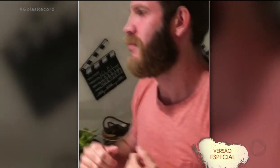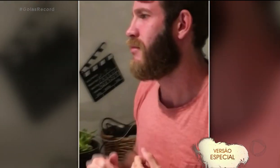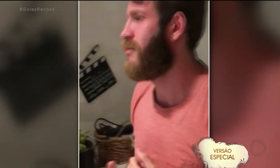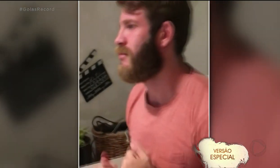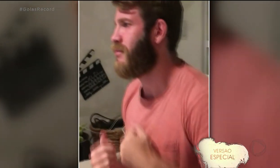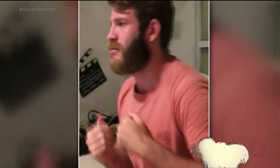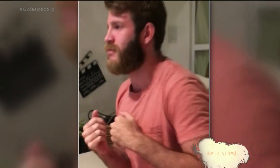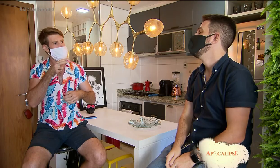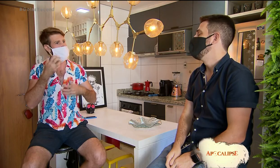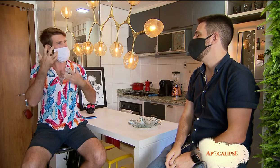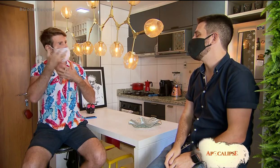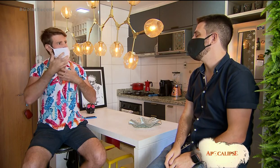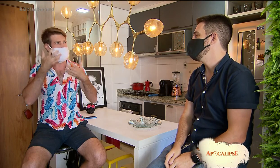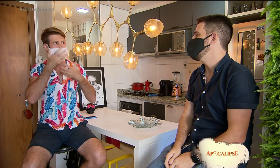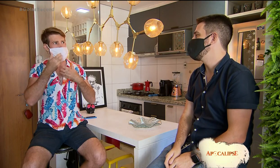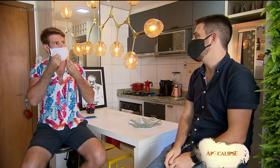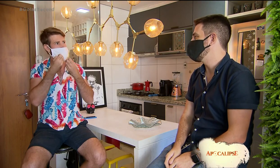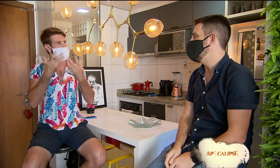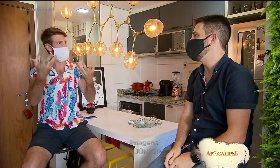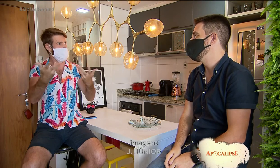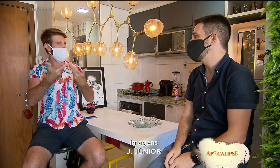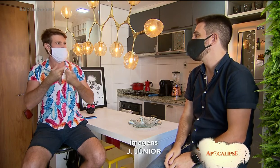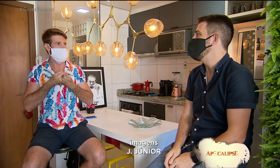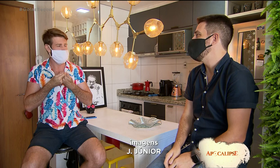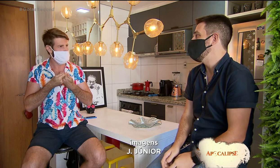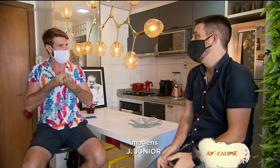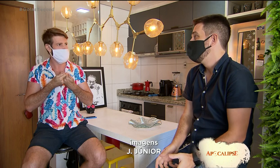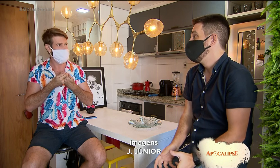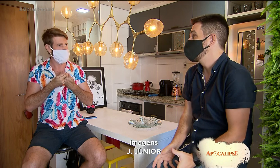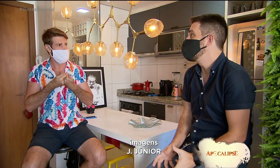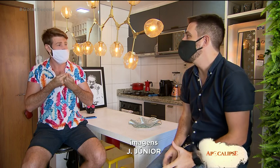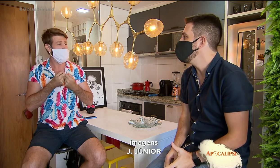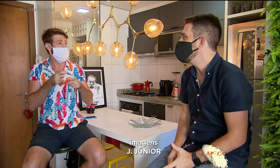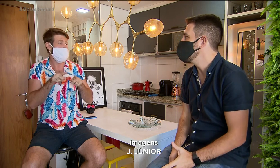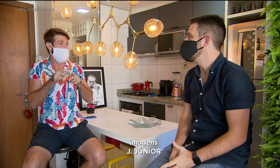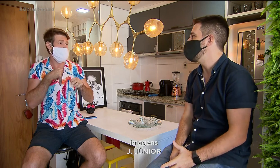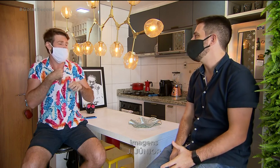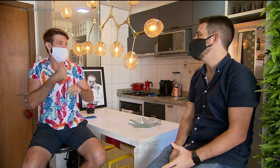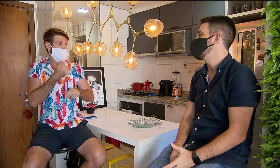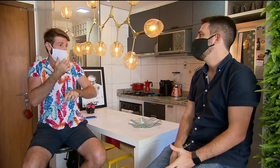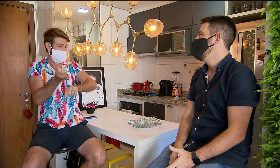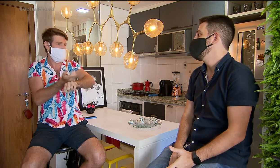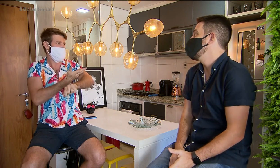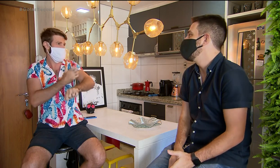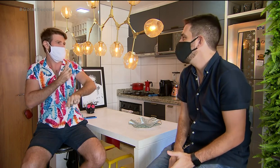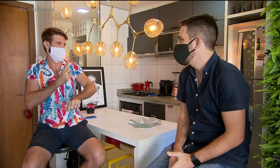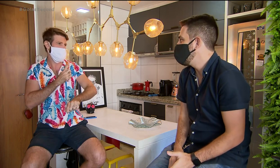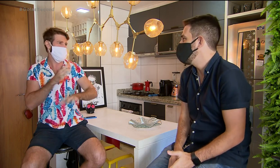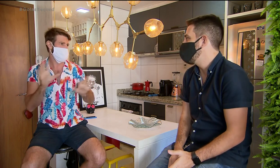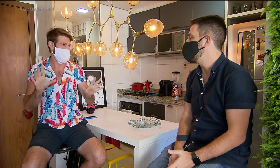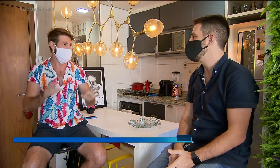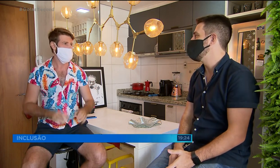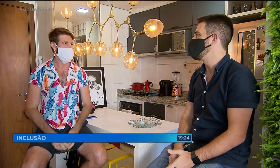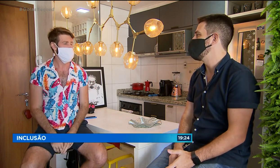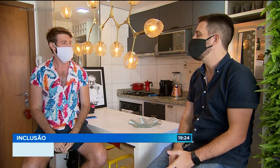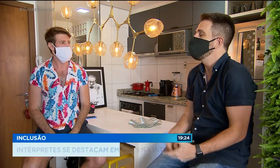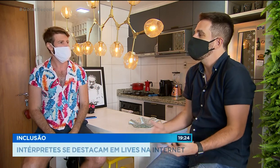coronavírus. É exatamente isso que acontece. Nós escutamos com os olhos e cantamos com as mãos. E como eu